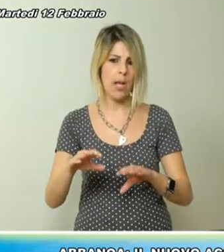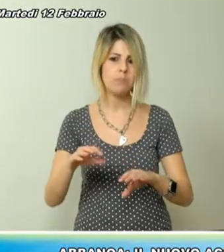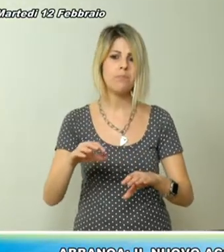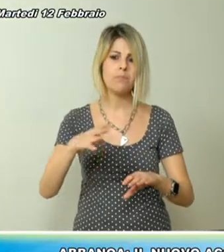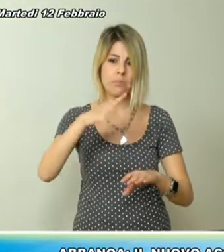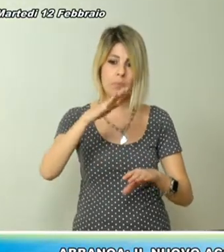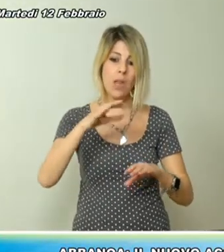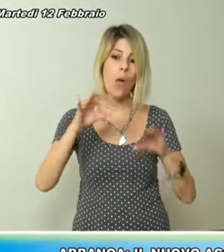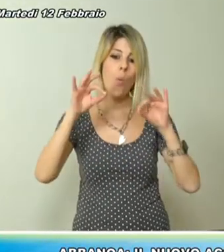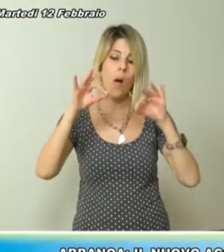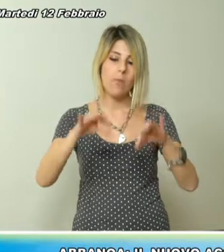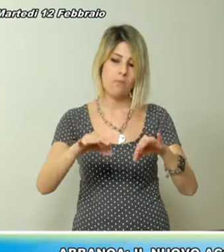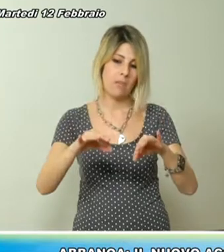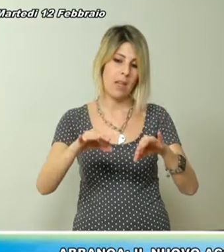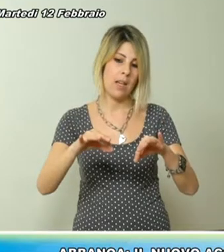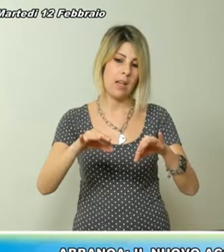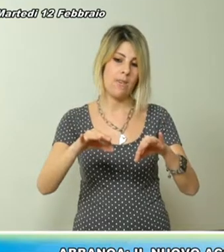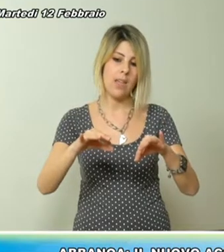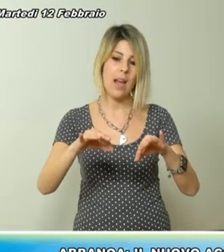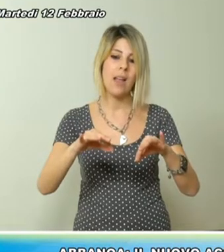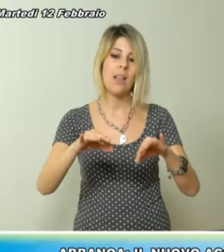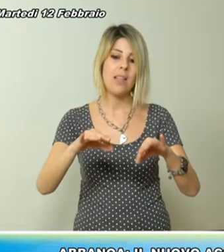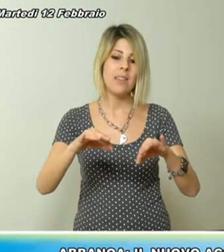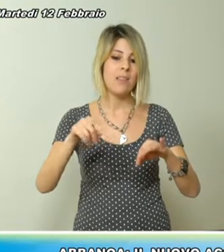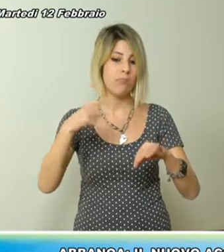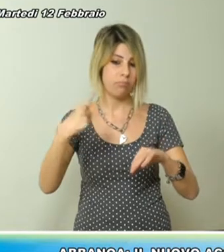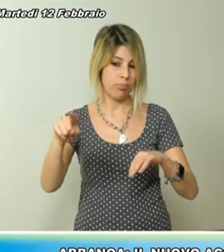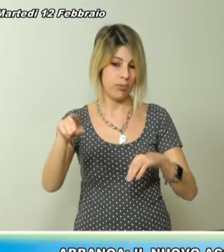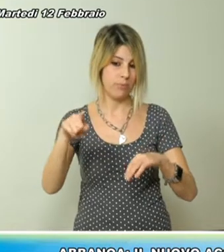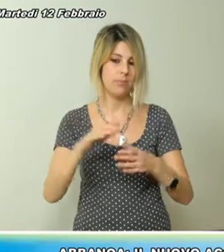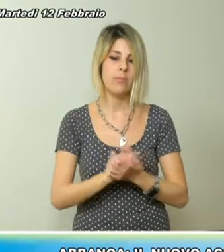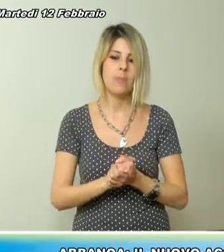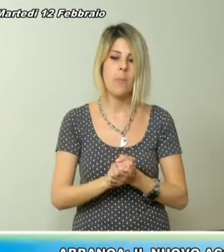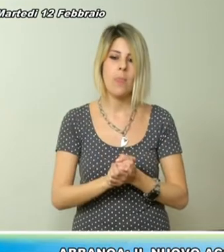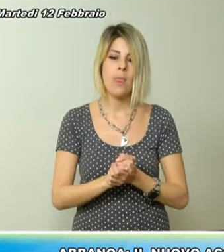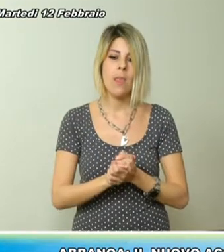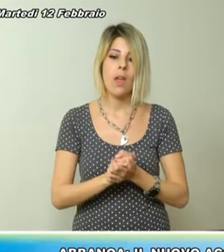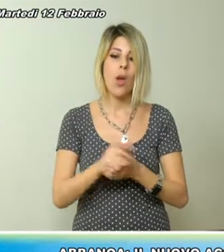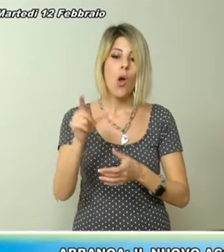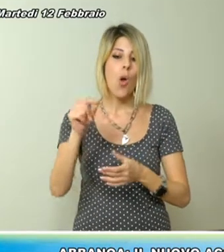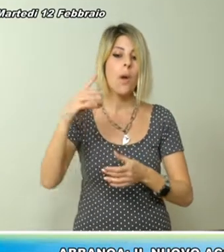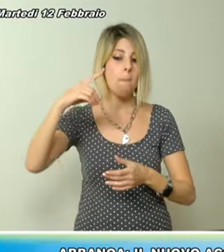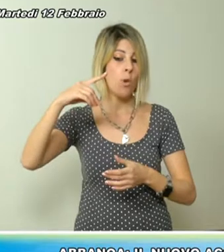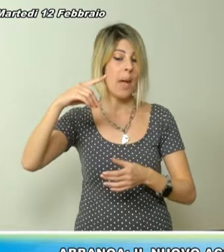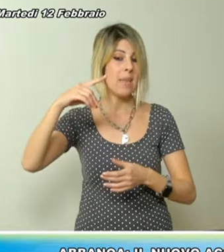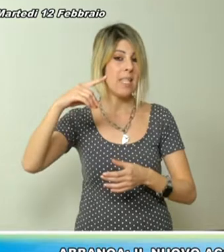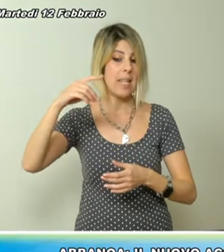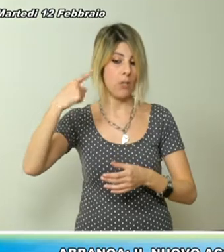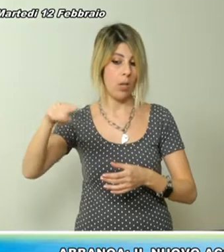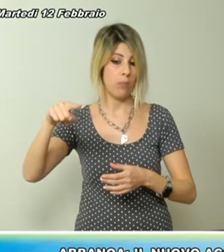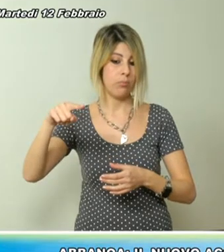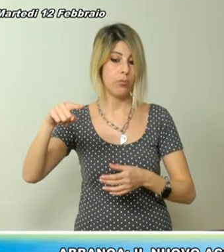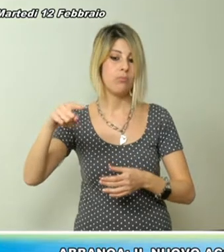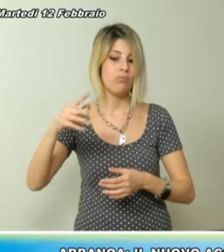L'impianto potrà essere alimentato dalla diga cantoniera sul fiume Tirso. Tramite il potabilizzatore di